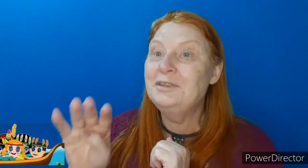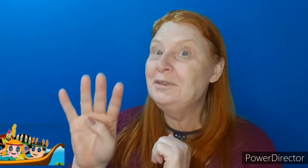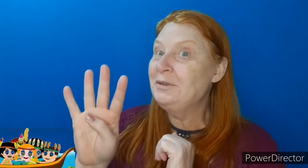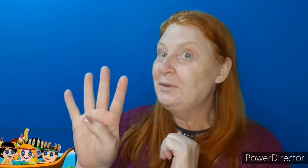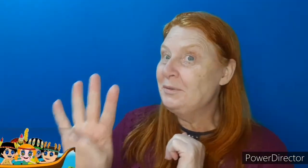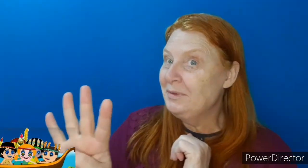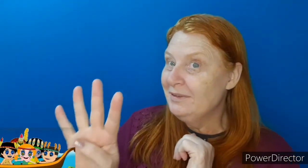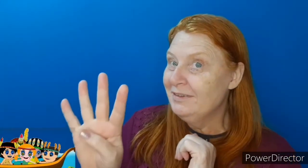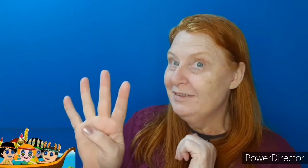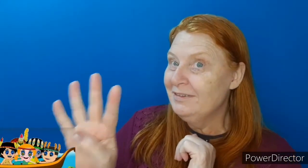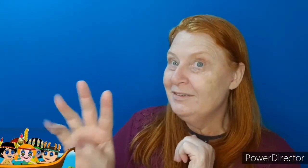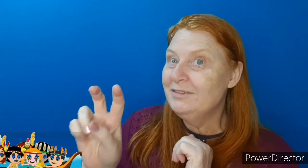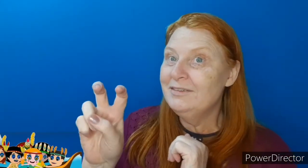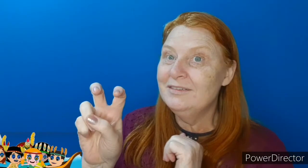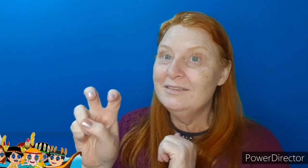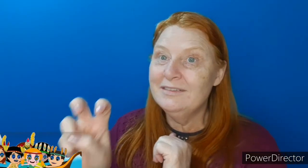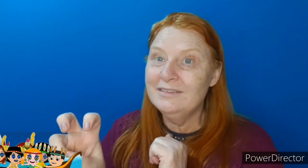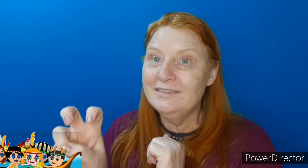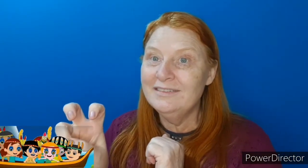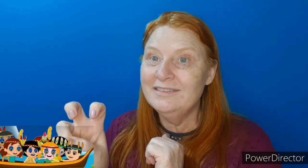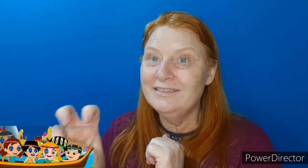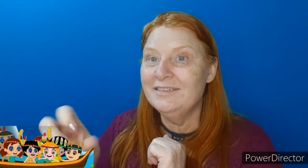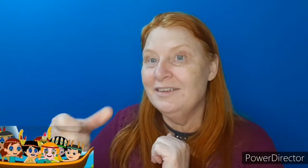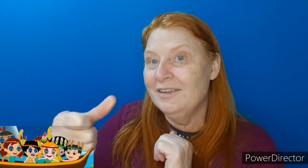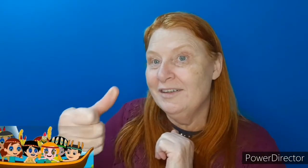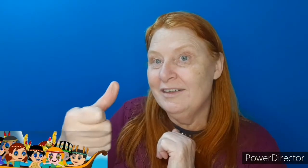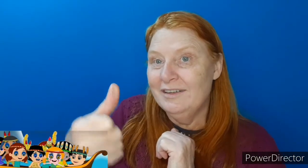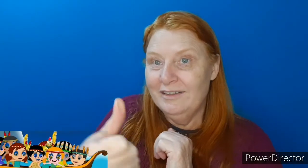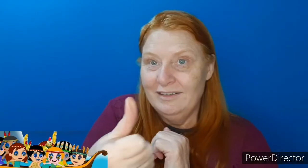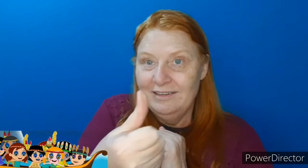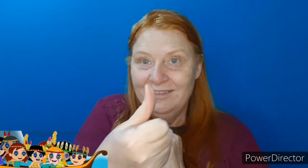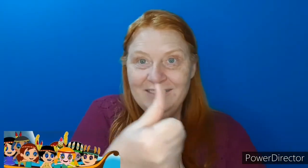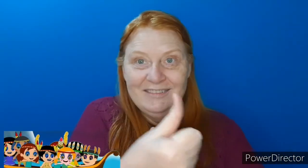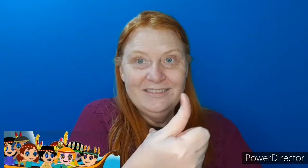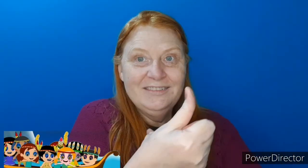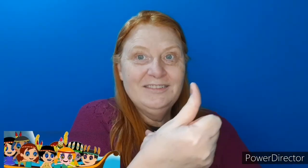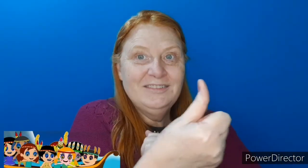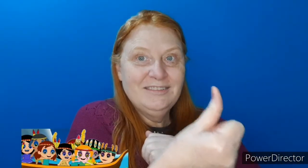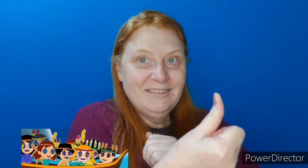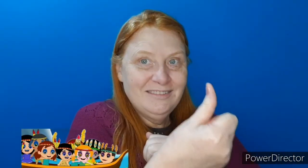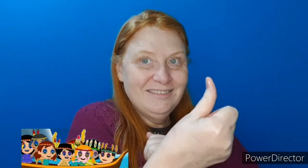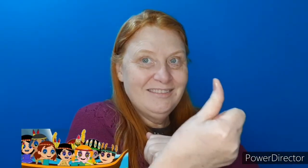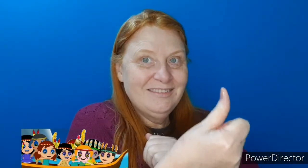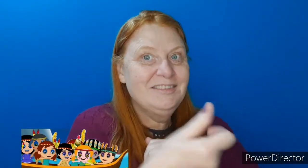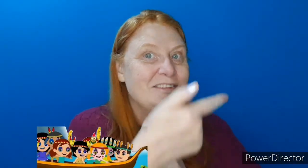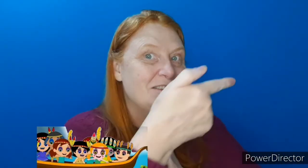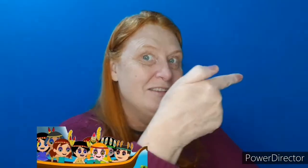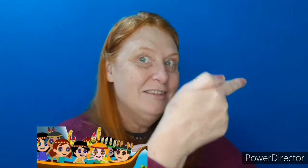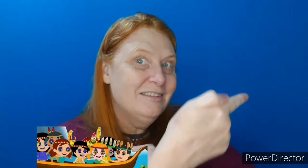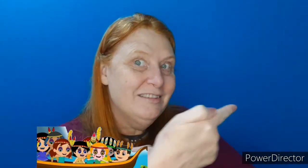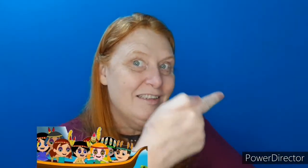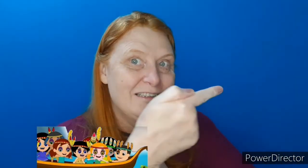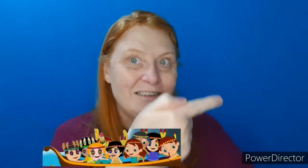Quatro, cinco, seis, diazinho, sete,